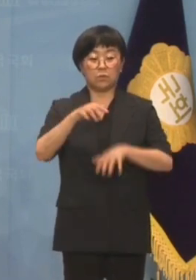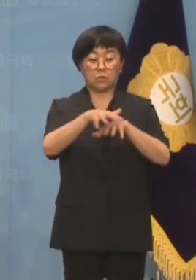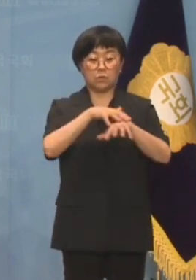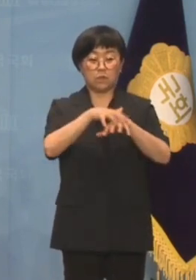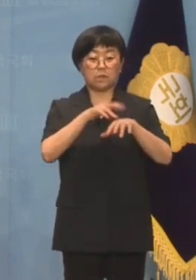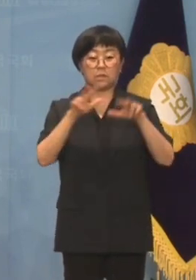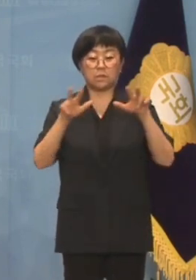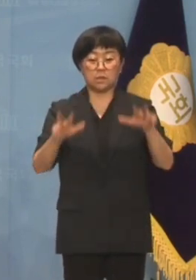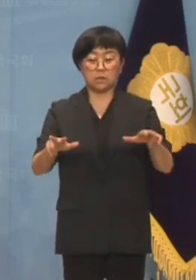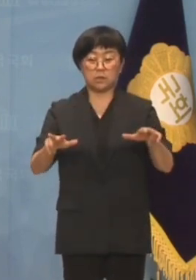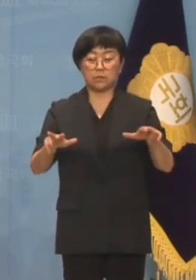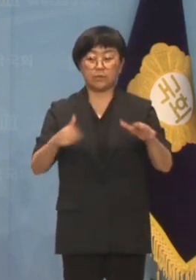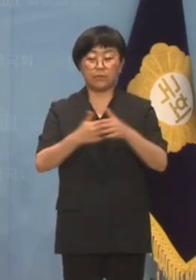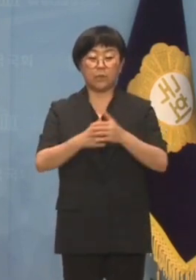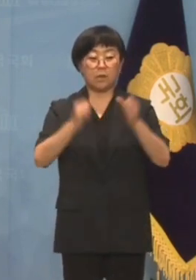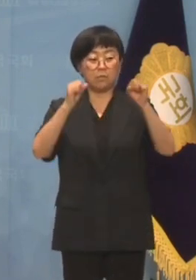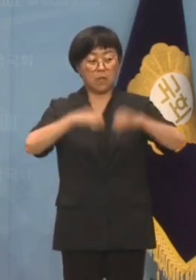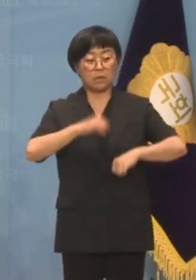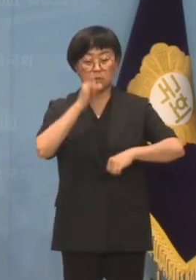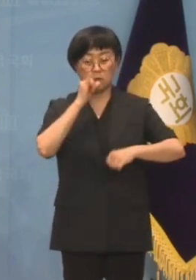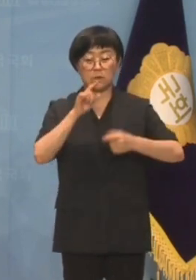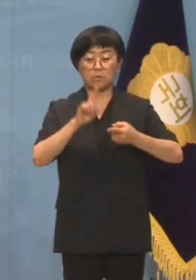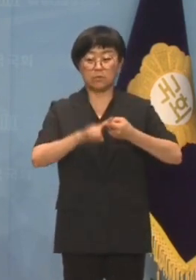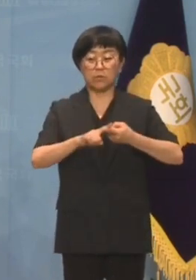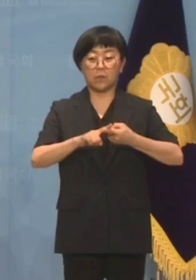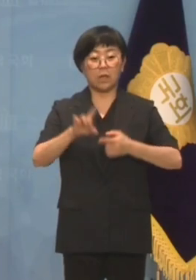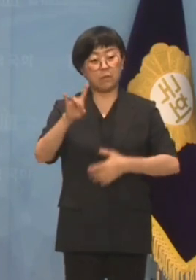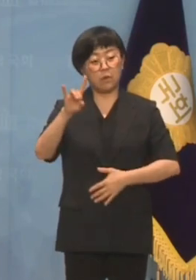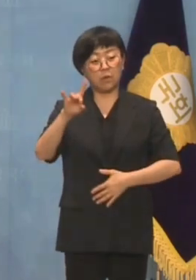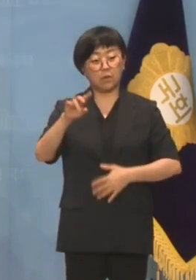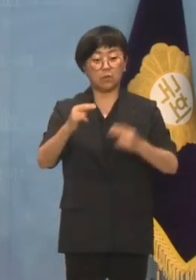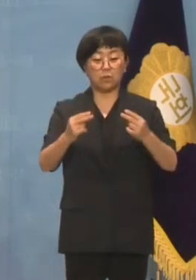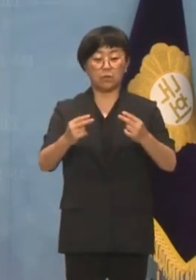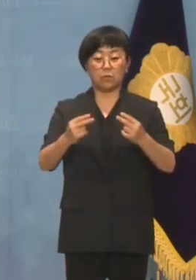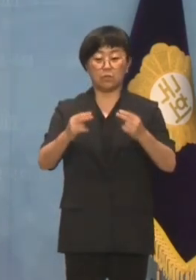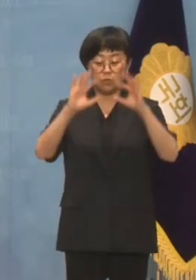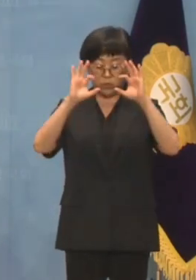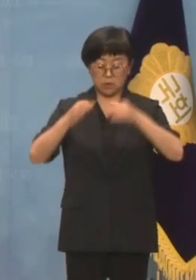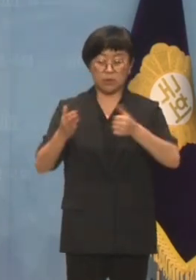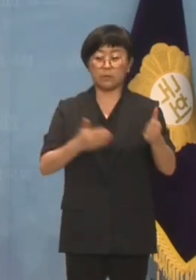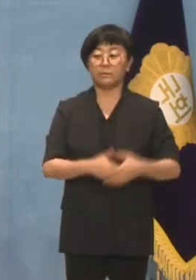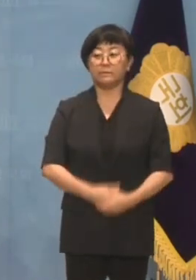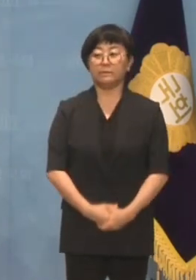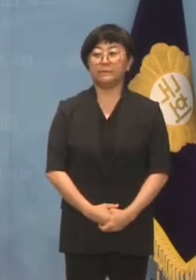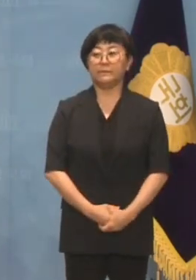조직이 지금 얼마나 망가지고 있는지 한번 돌아보길 바랍니다.